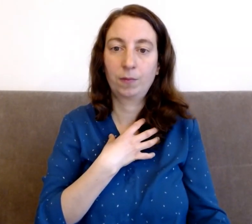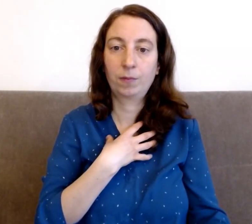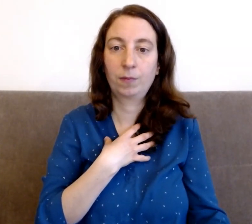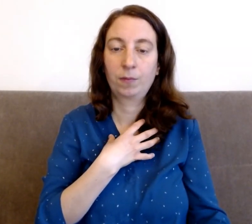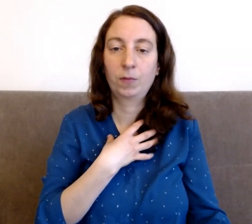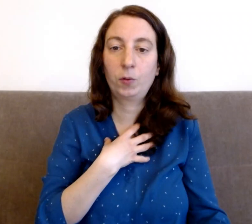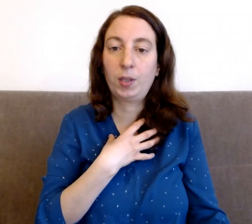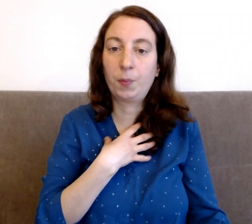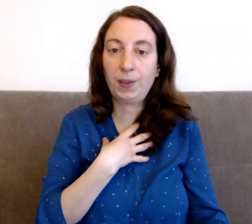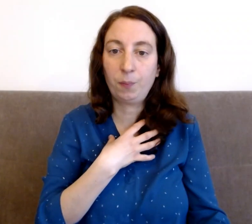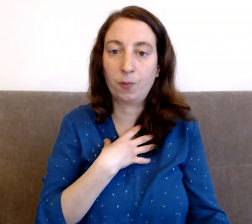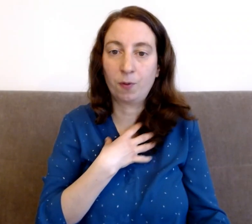Tout est possible pour moi.